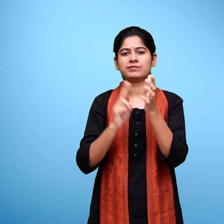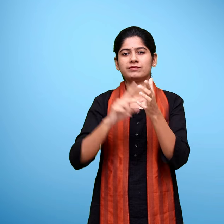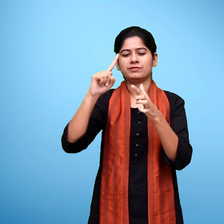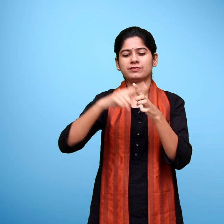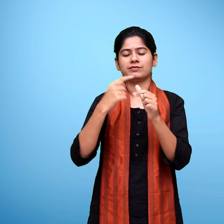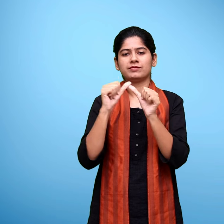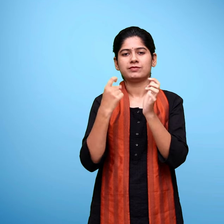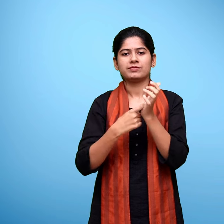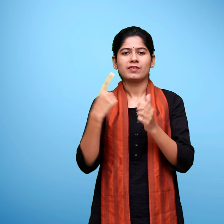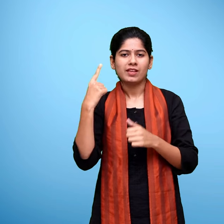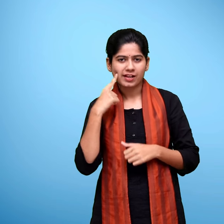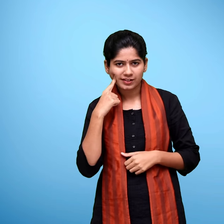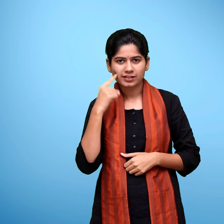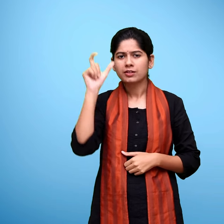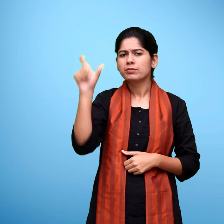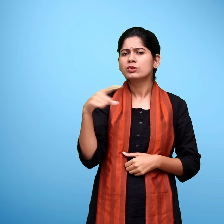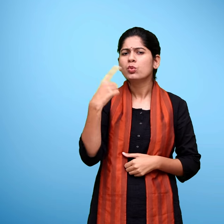विश्व विद्याला मुंबई महराष्ट्र